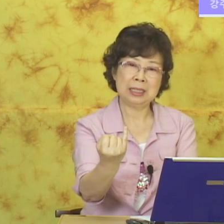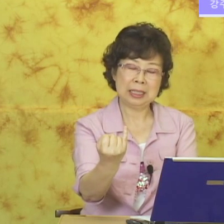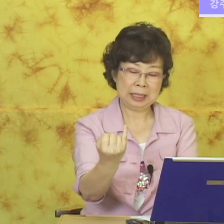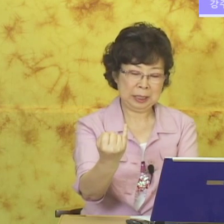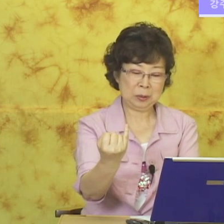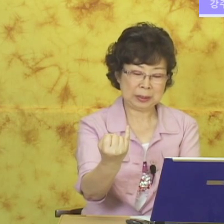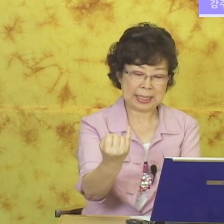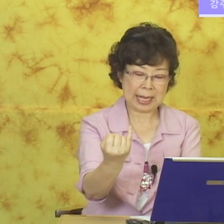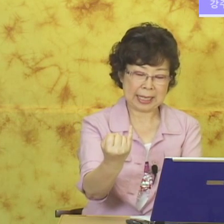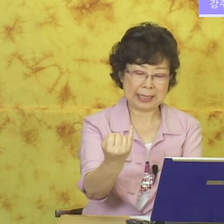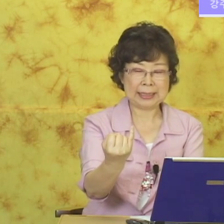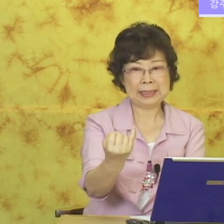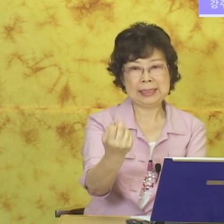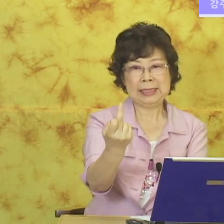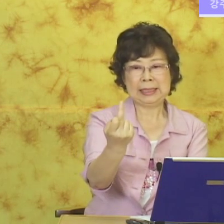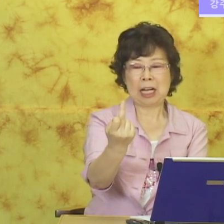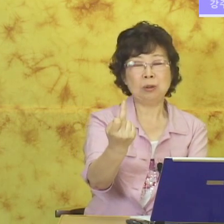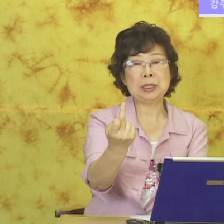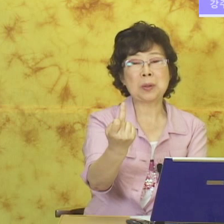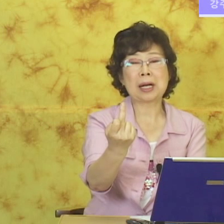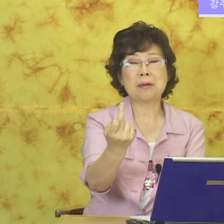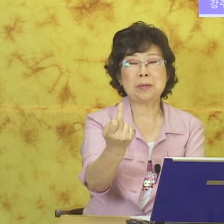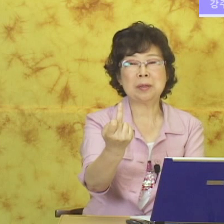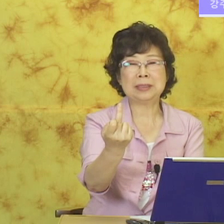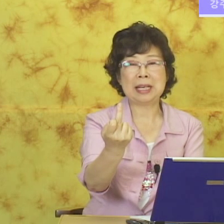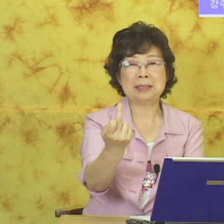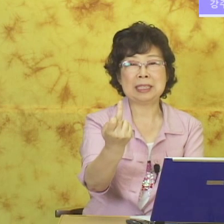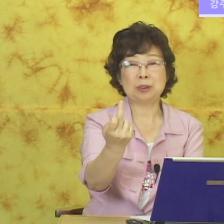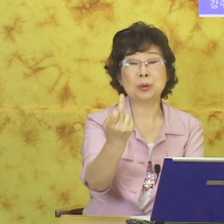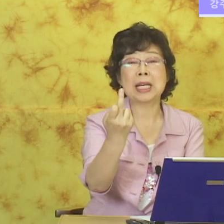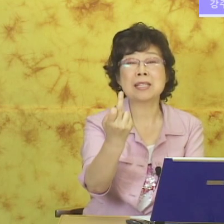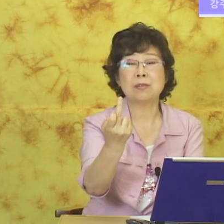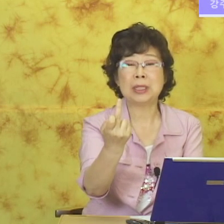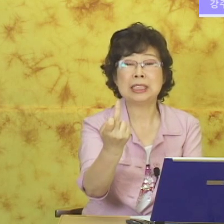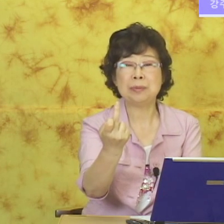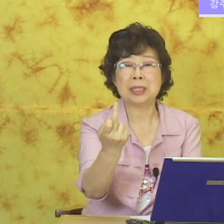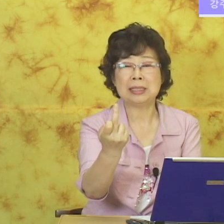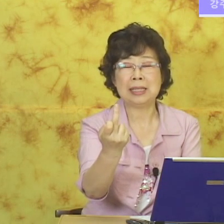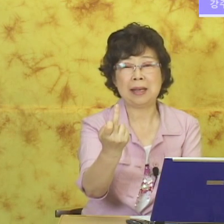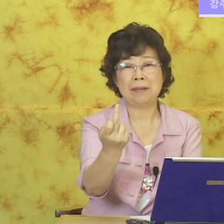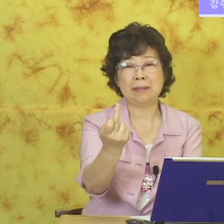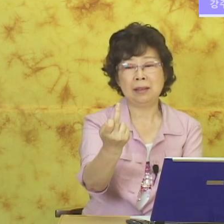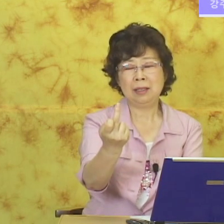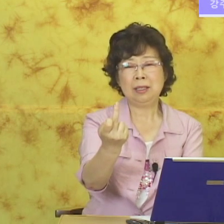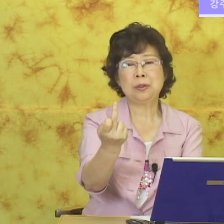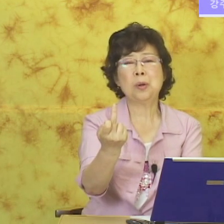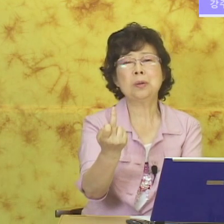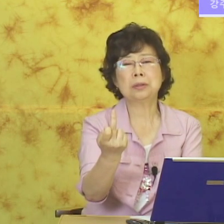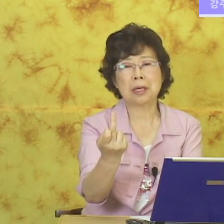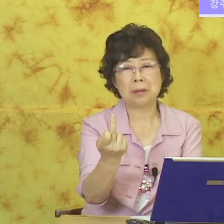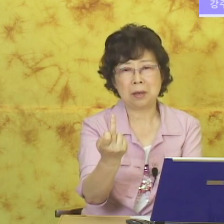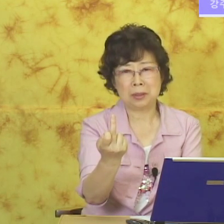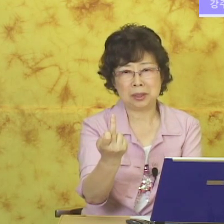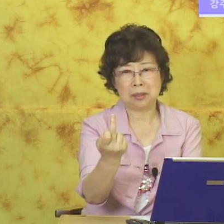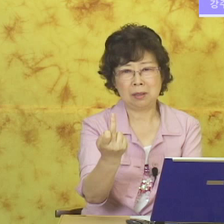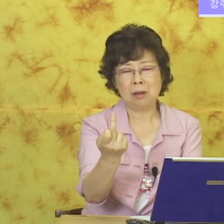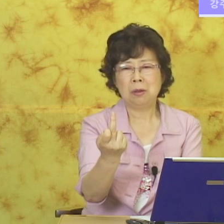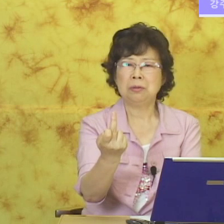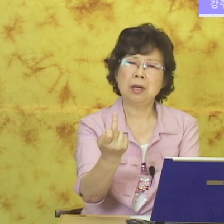여동생. 자 가운데 손가락 한번 펴보세요. 자 숫자에서는 우리 10이었는데요. 이거 요구를 사용하고 있죠. 근데